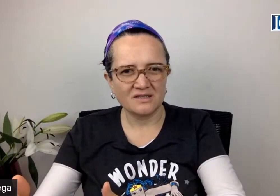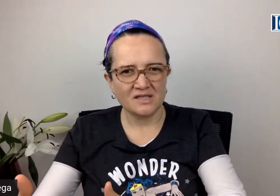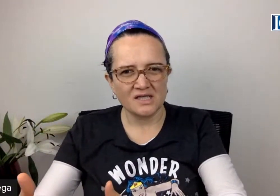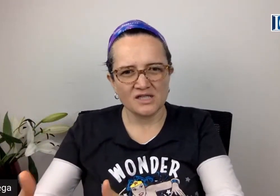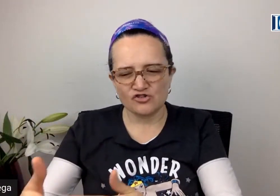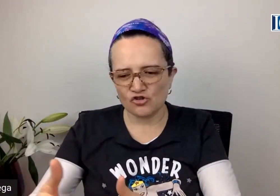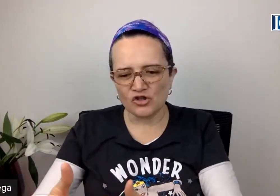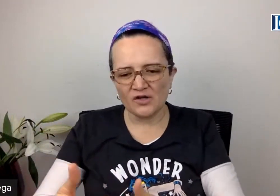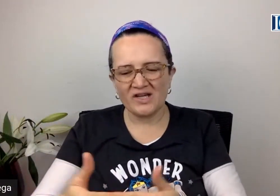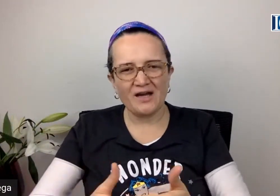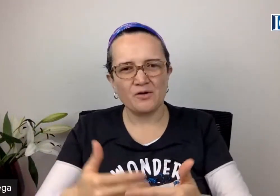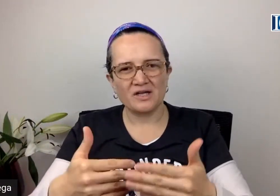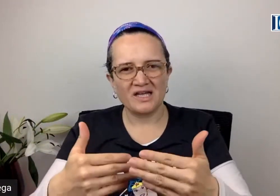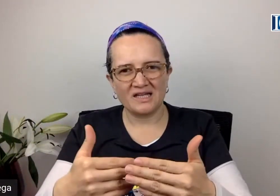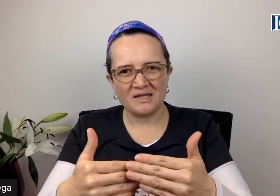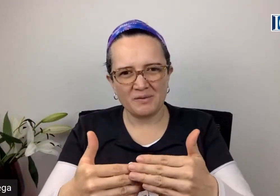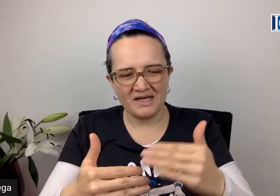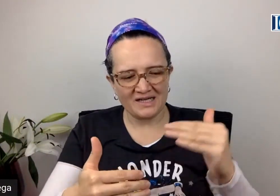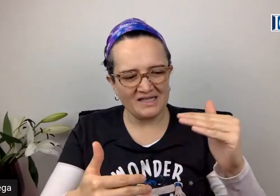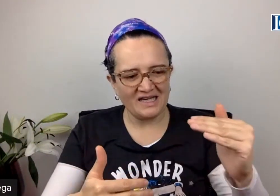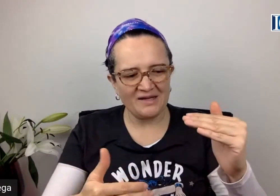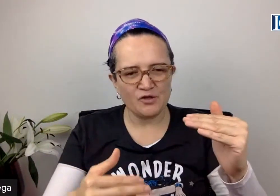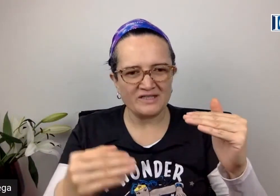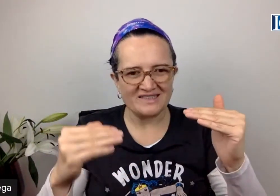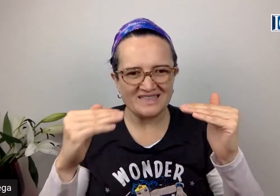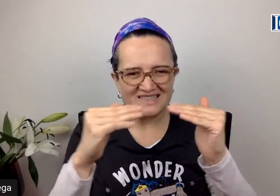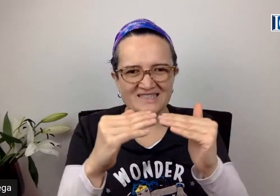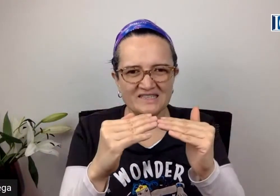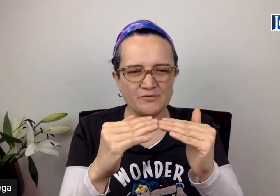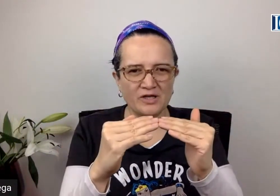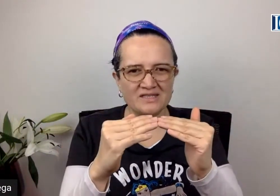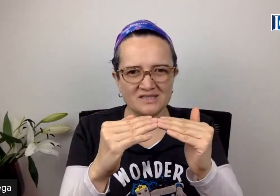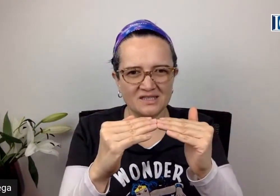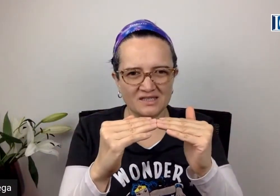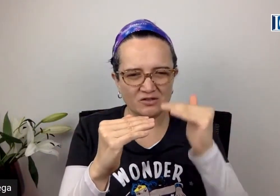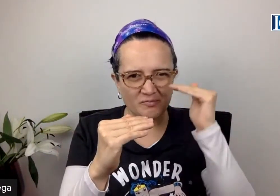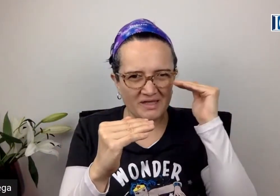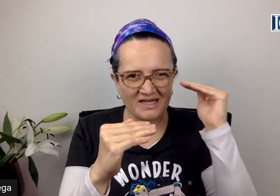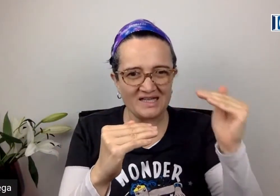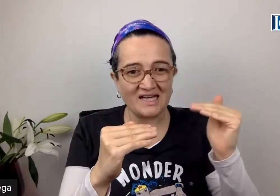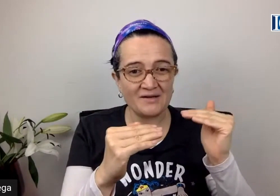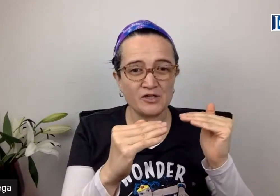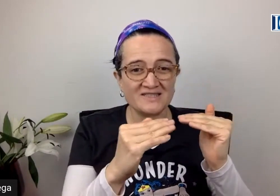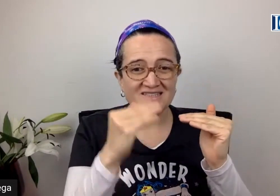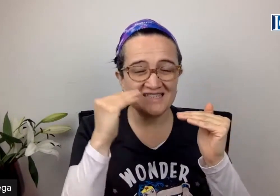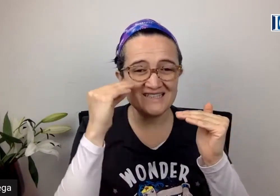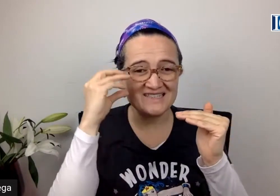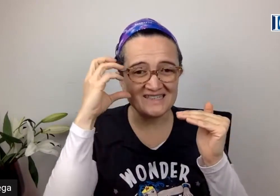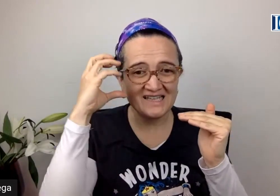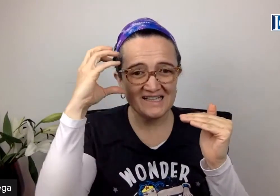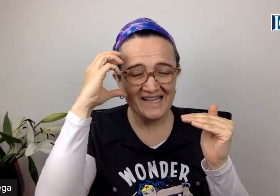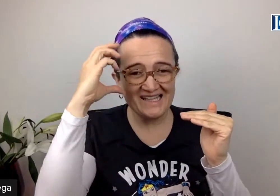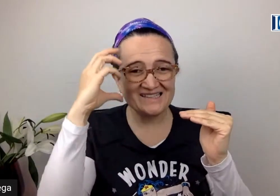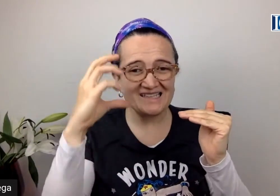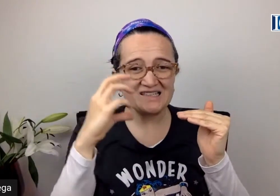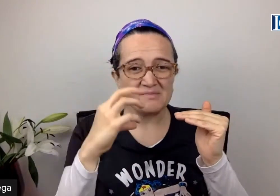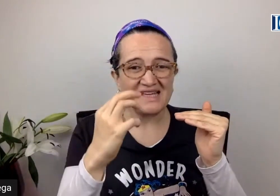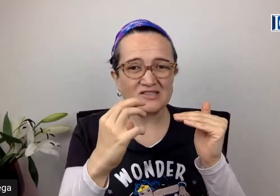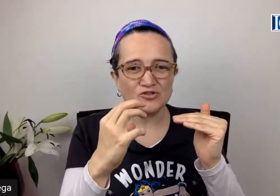Yo no creo que para erradicar la violencia se necesite violencia. Creo que para erradicar la violencia se necesita entendimiento